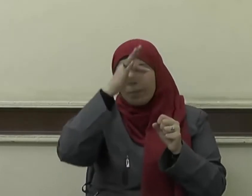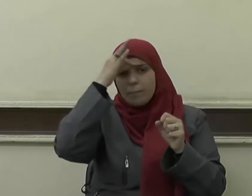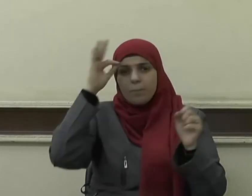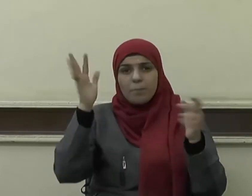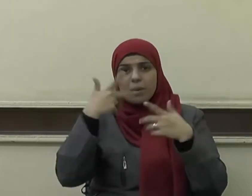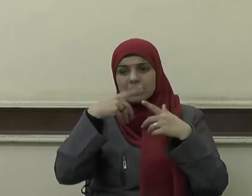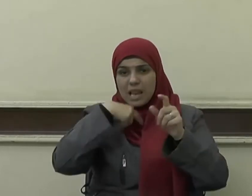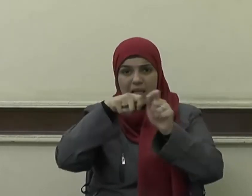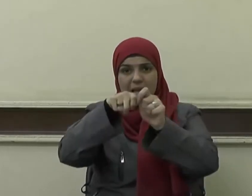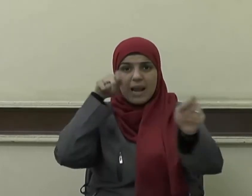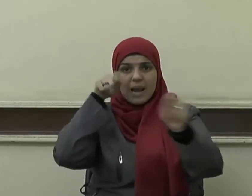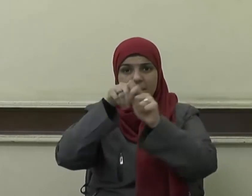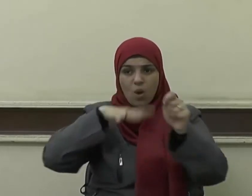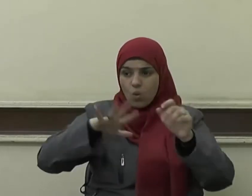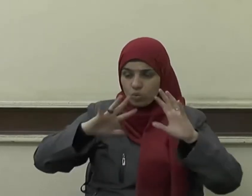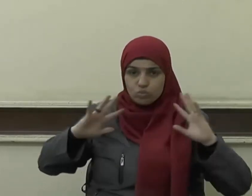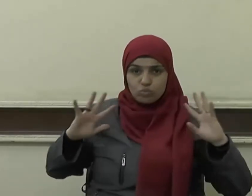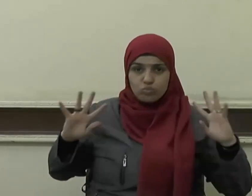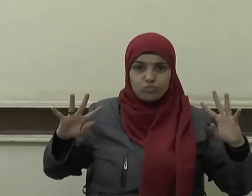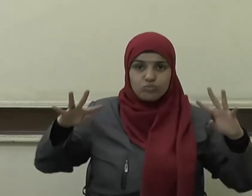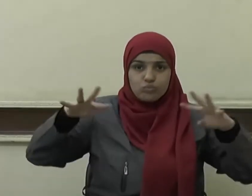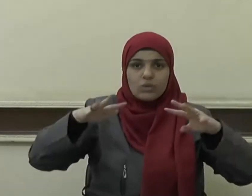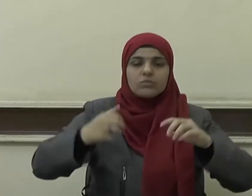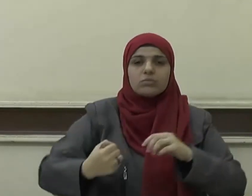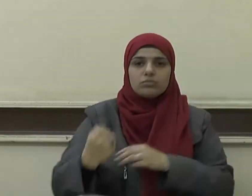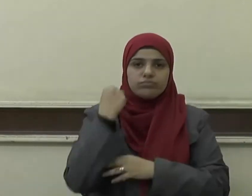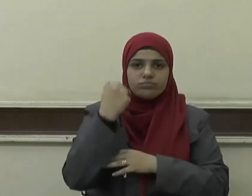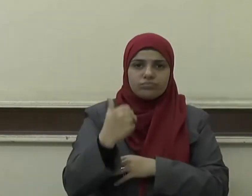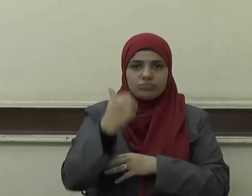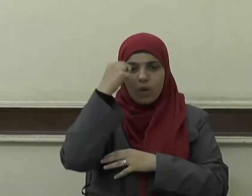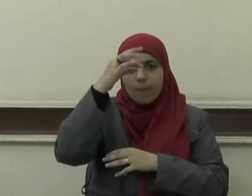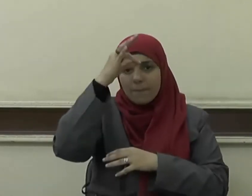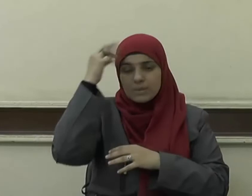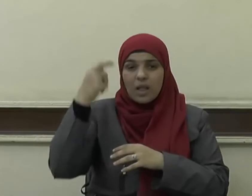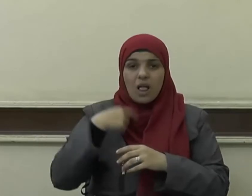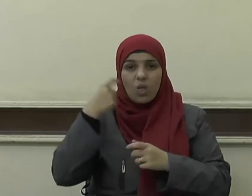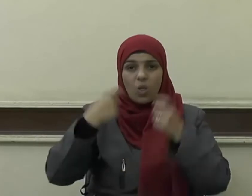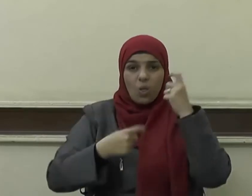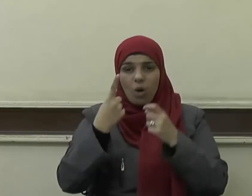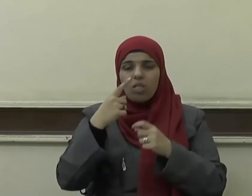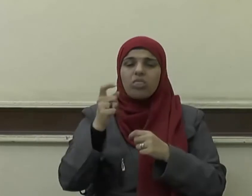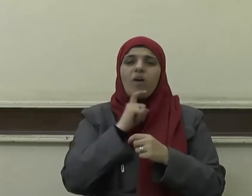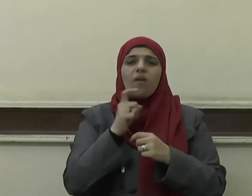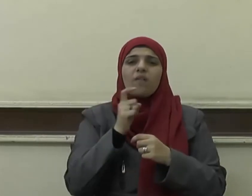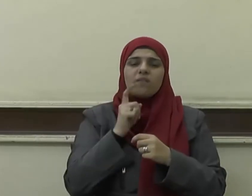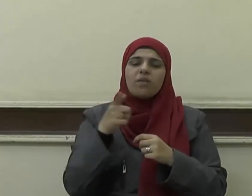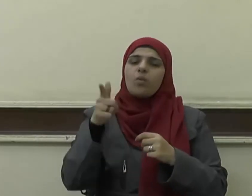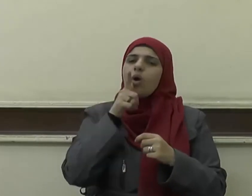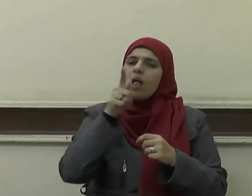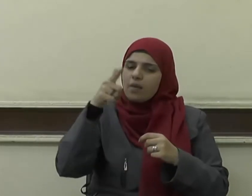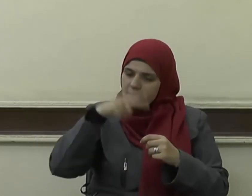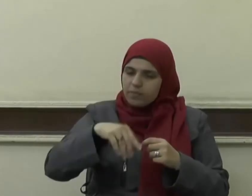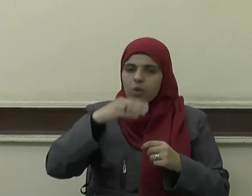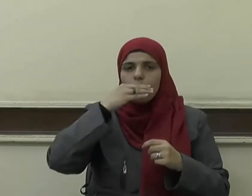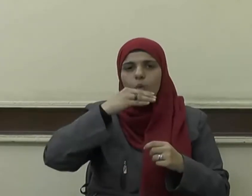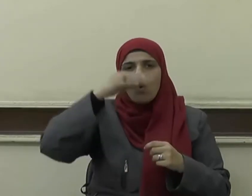تكسرت أفرادا ولقد ضرب لنا القرآن الكريم نماذج للوحدة التي أدت إلى